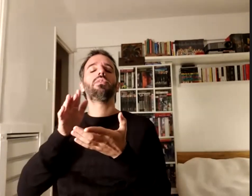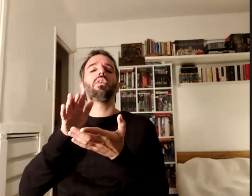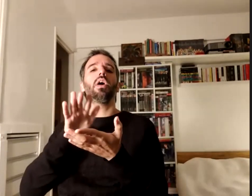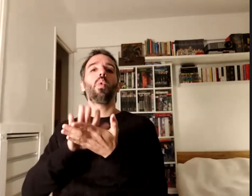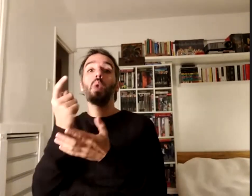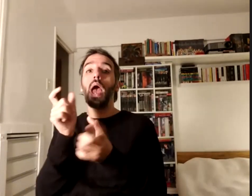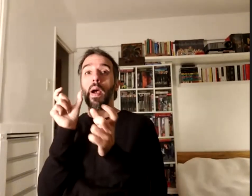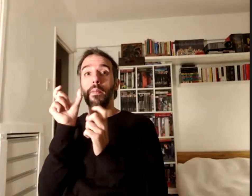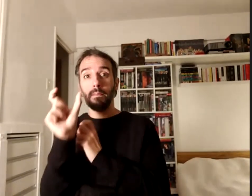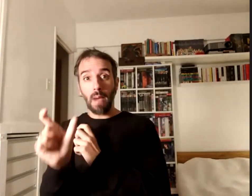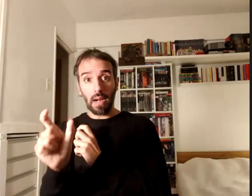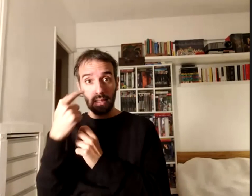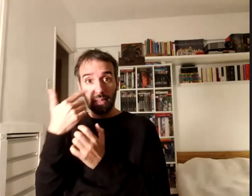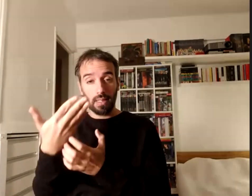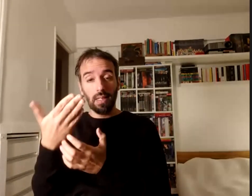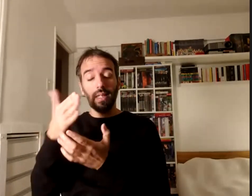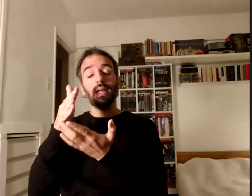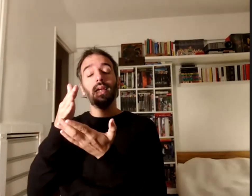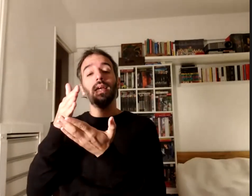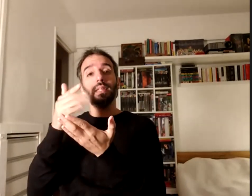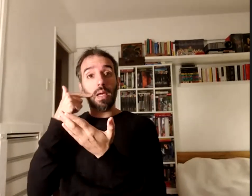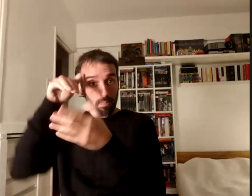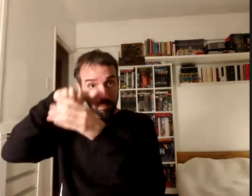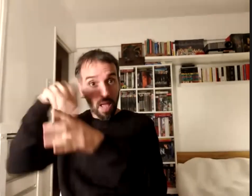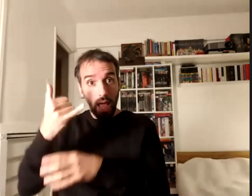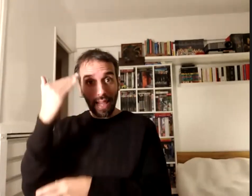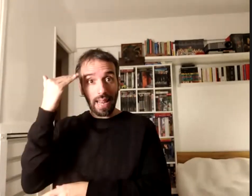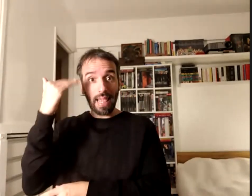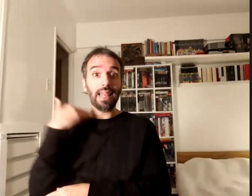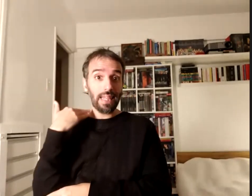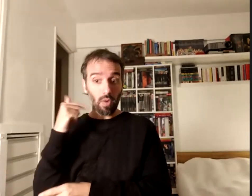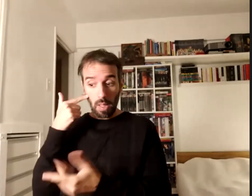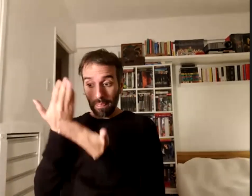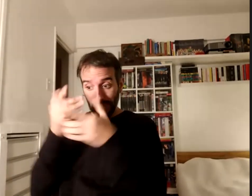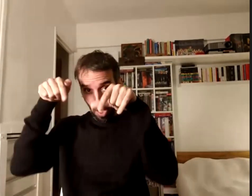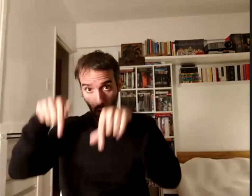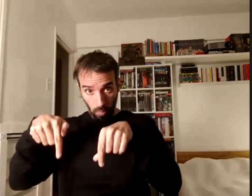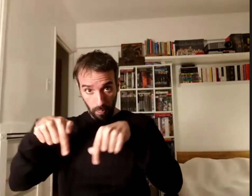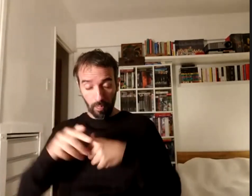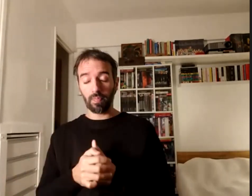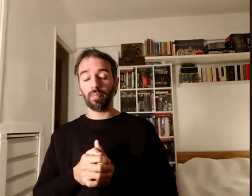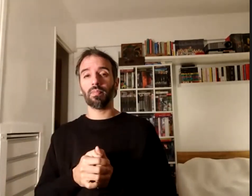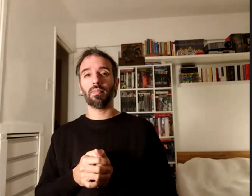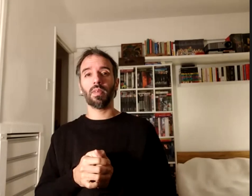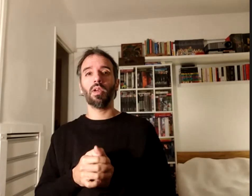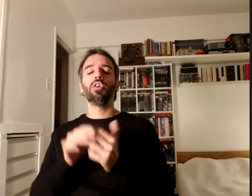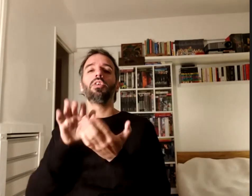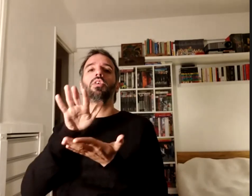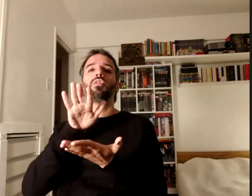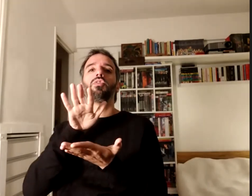refleja en el libro que estamos presentando era respecto el capítulo ese se llama